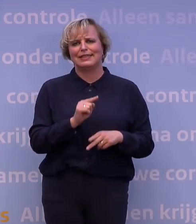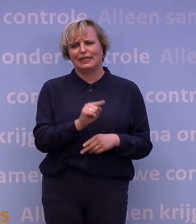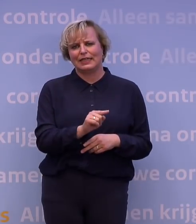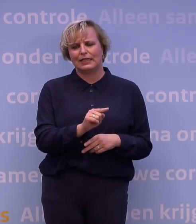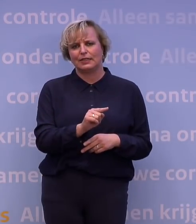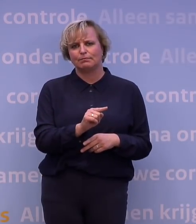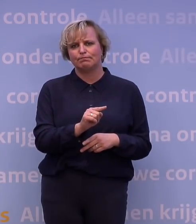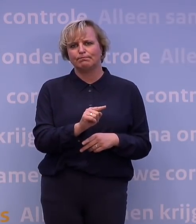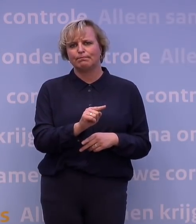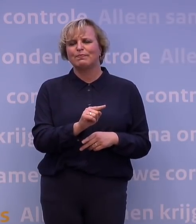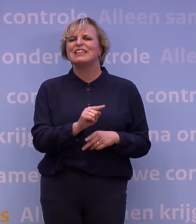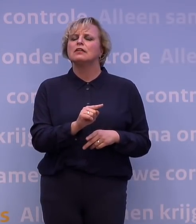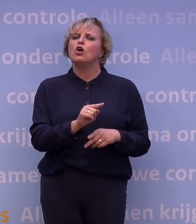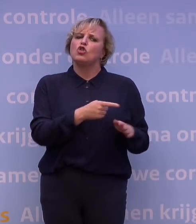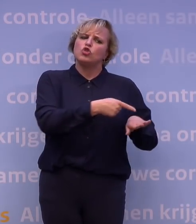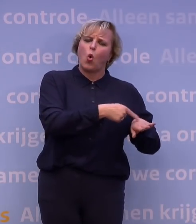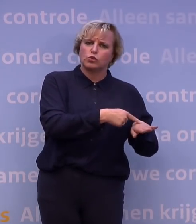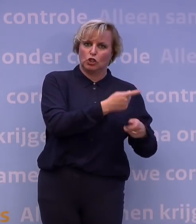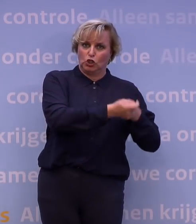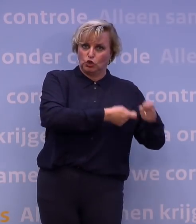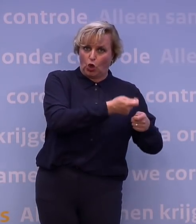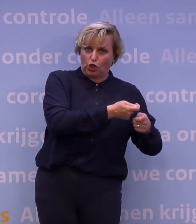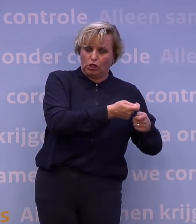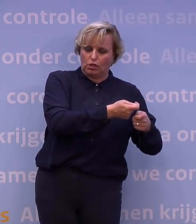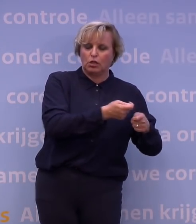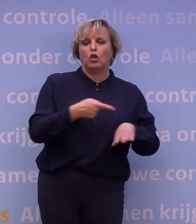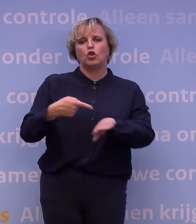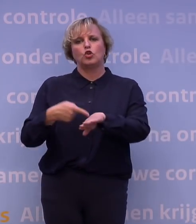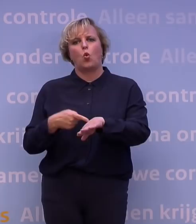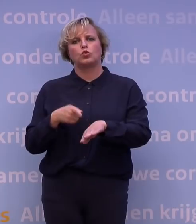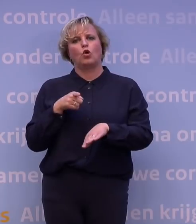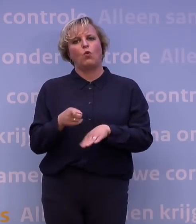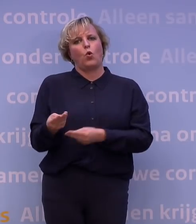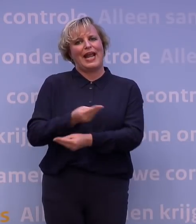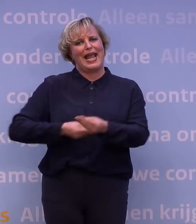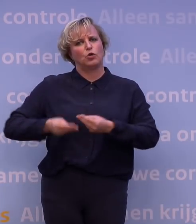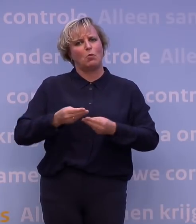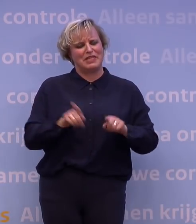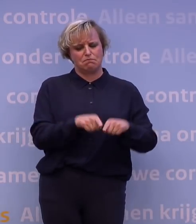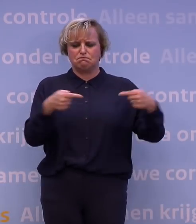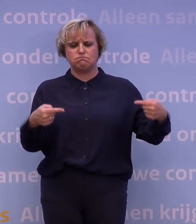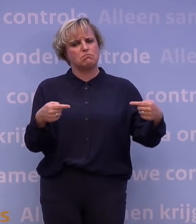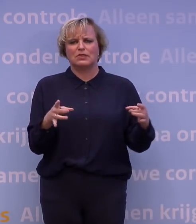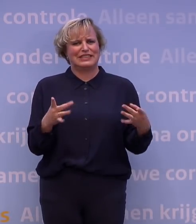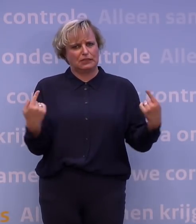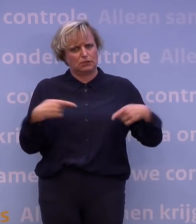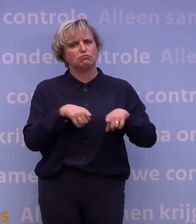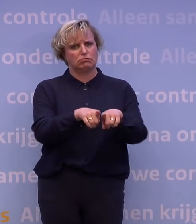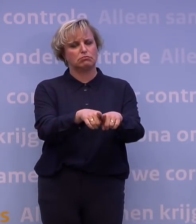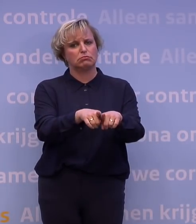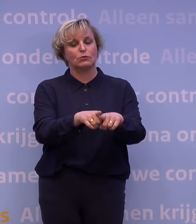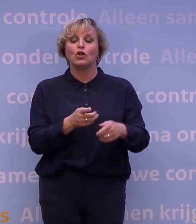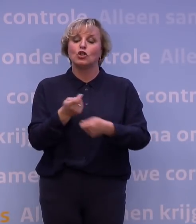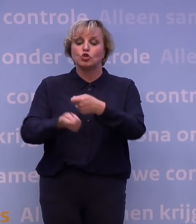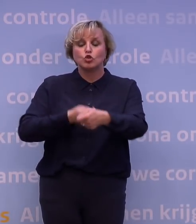Er is geen tegenstelling tussen wat nodig is voor de zorg en wat nodig is voor de economie en de samenleving. We steunen onze